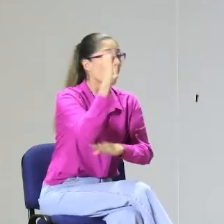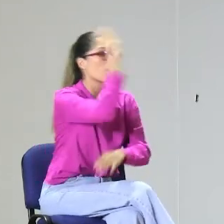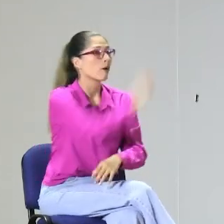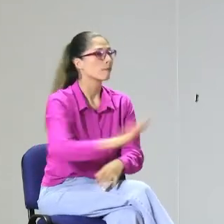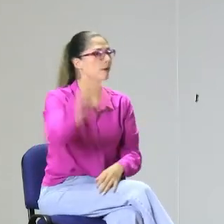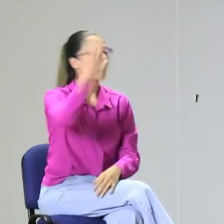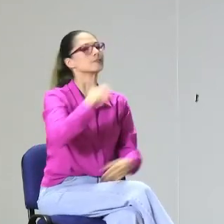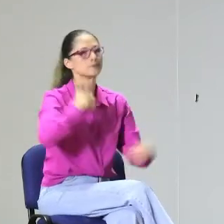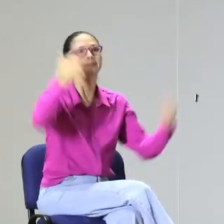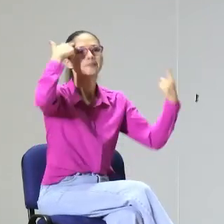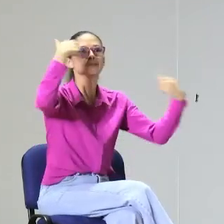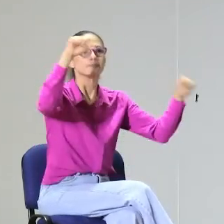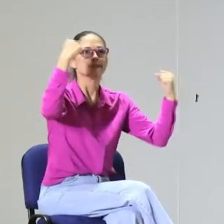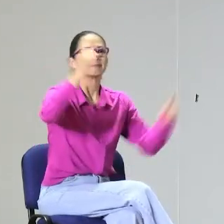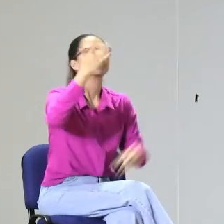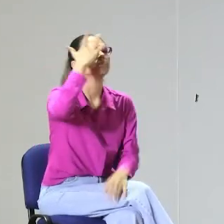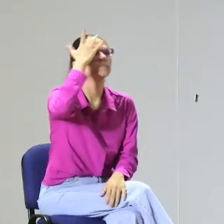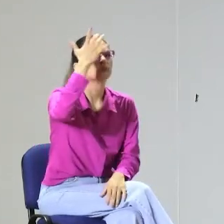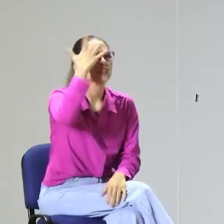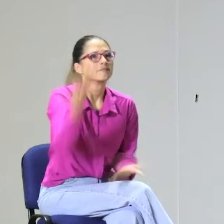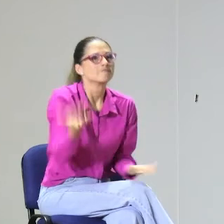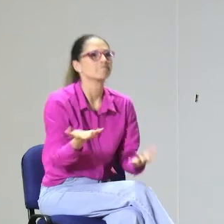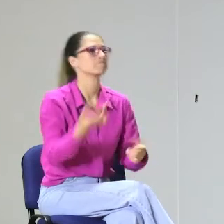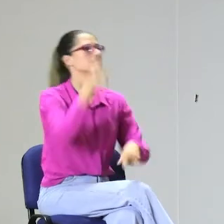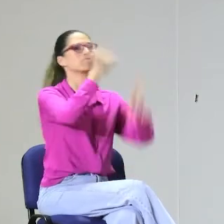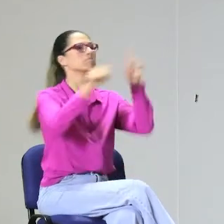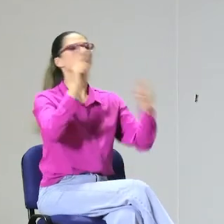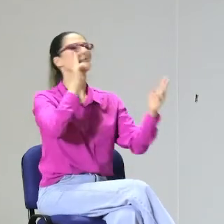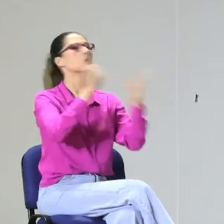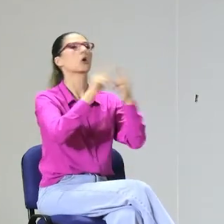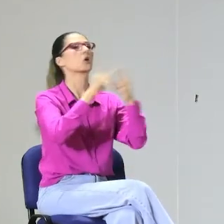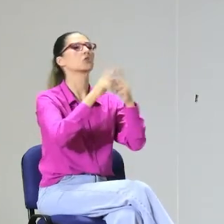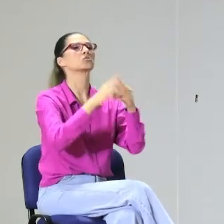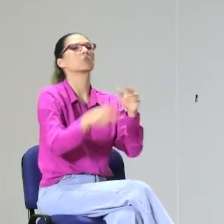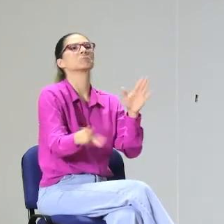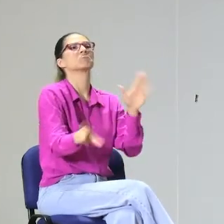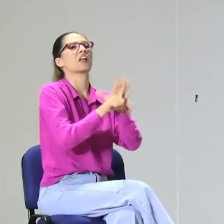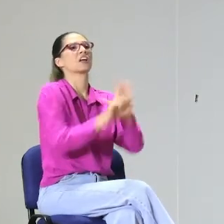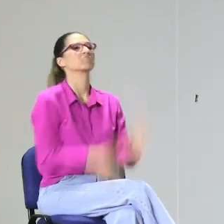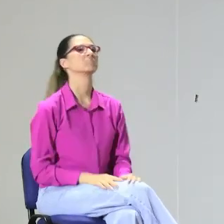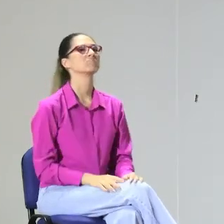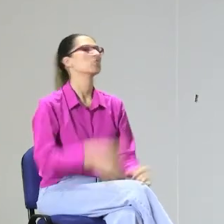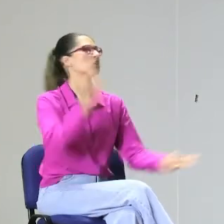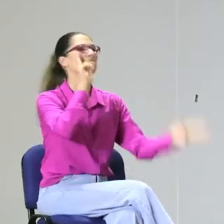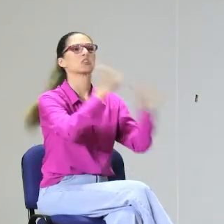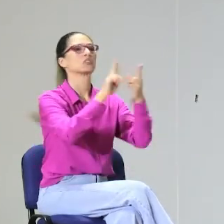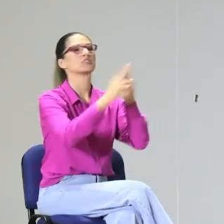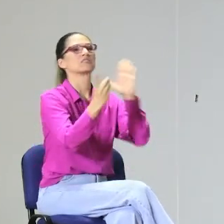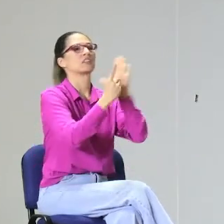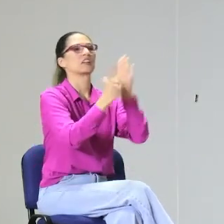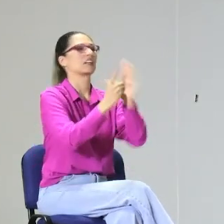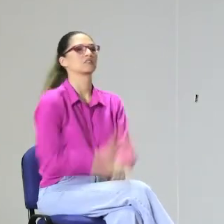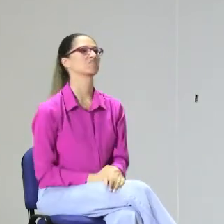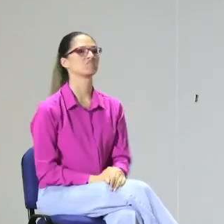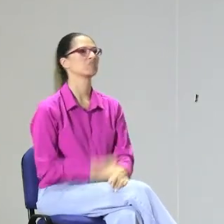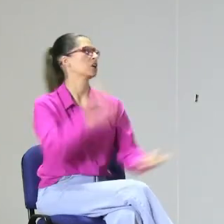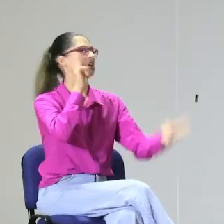reivindicar nuestros derechos. En la actualidad colombiana hay algo que me preocupa y es que no conocemos la ley,